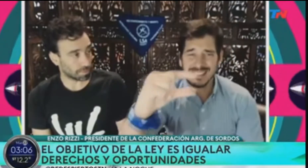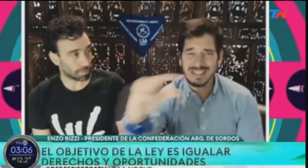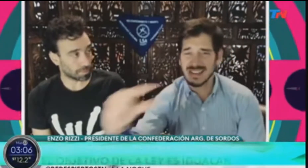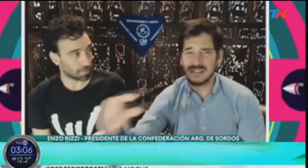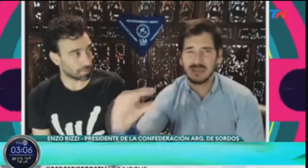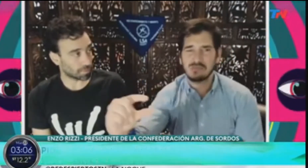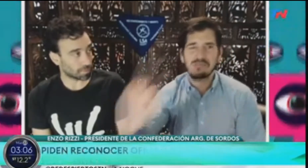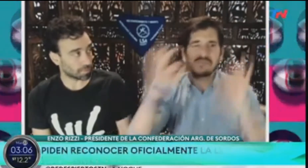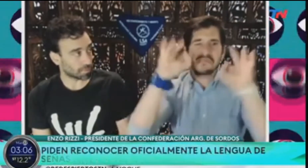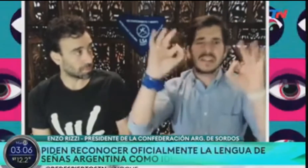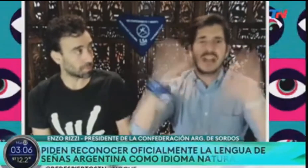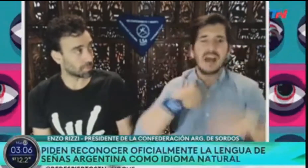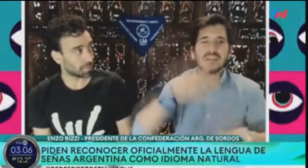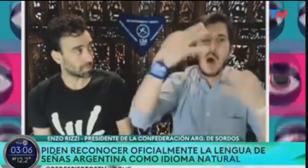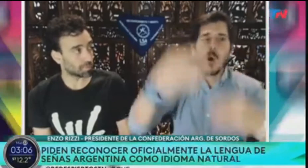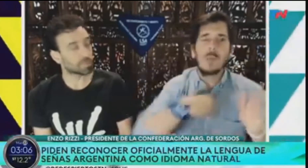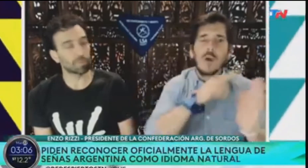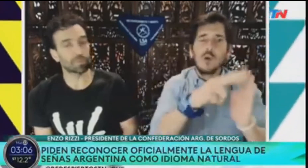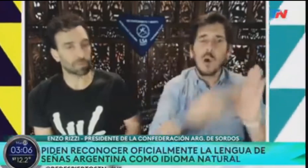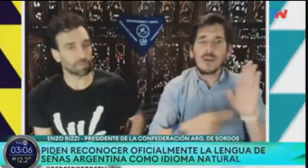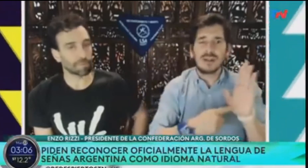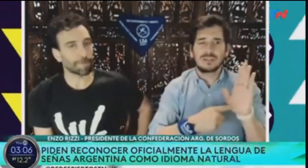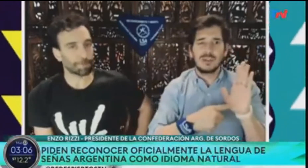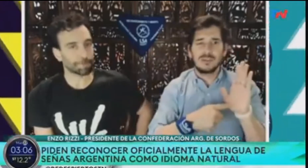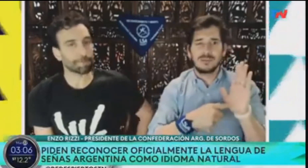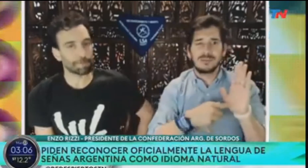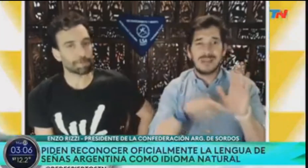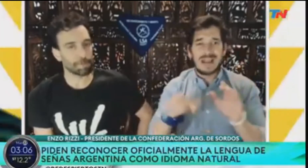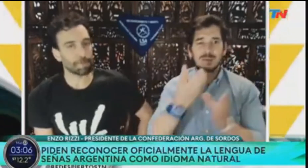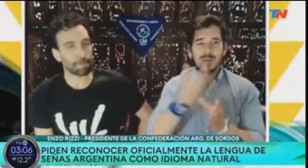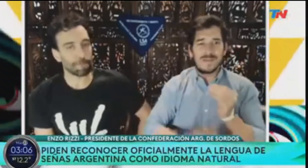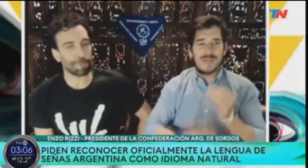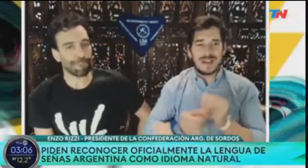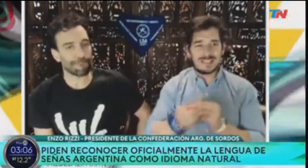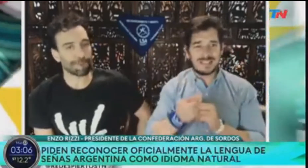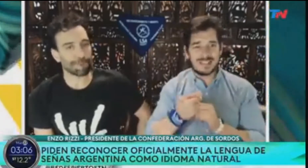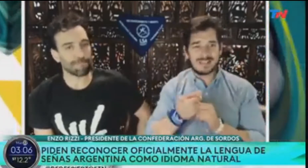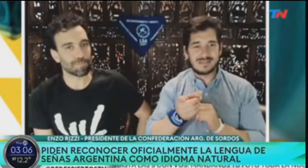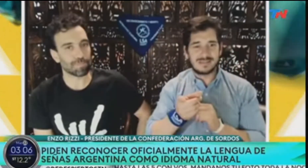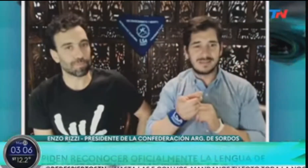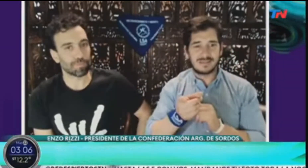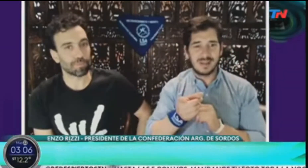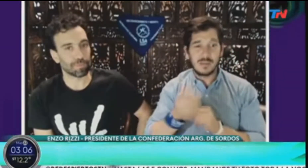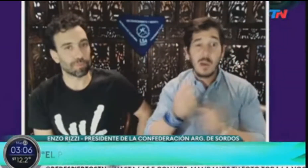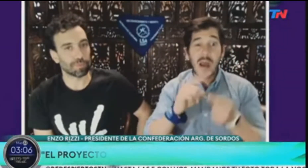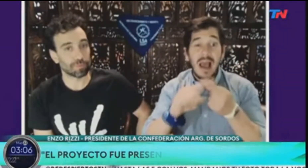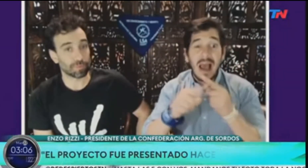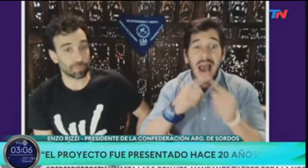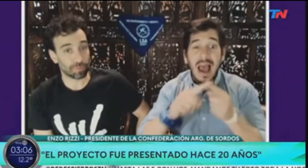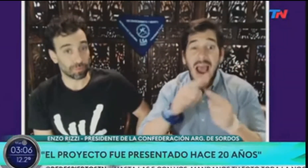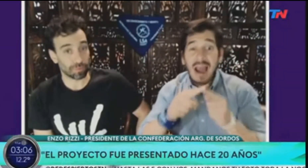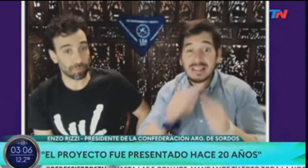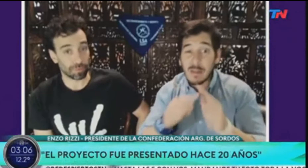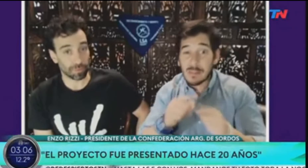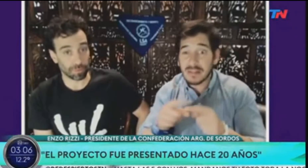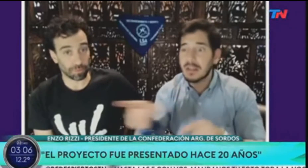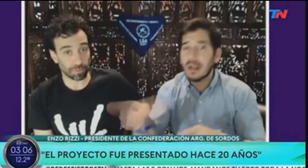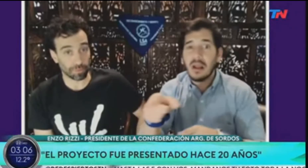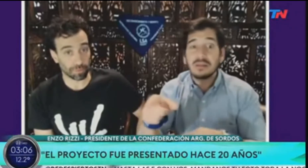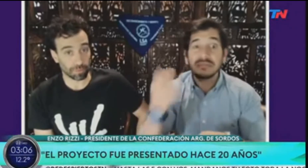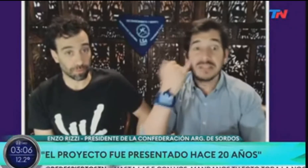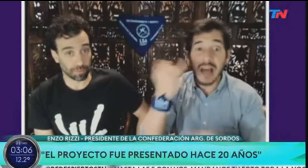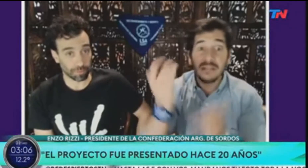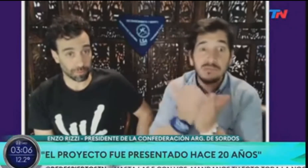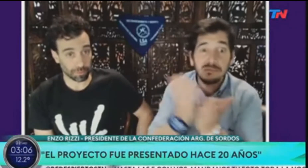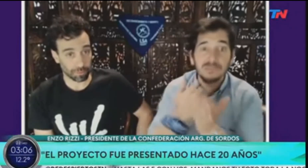Por ejemplo, el recuadro del intérprete es muy pequeñito, y dicen, bueno, ya está, cumplimos con el recuadro, lo dice la